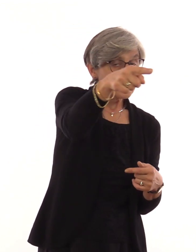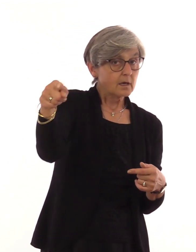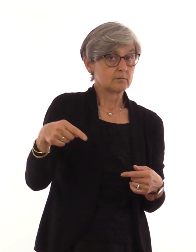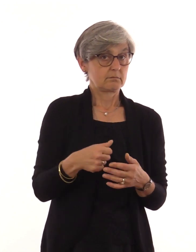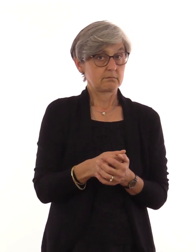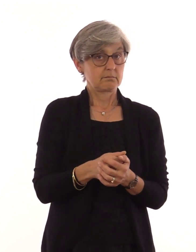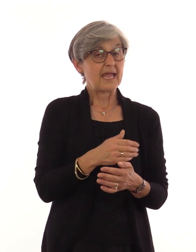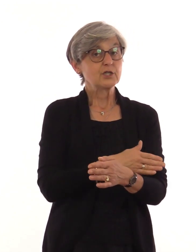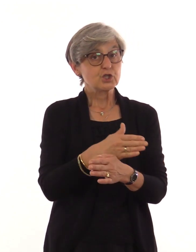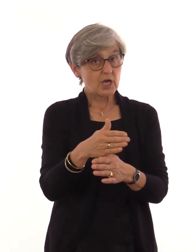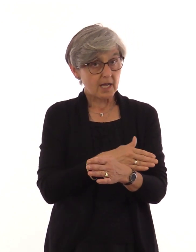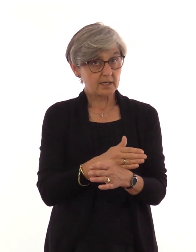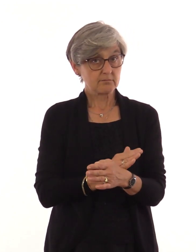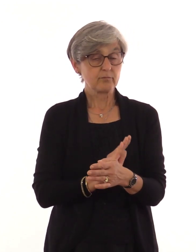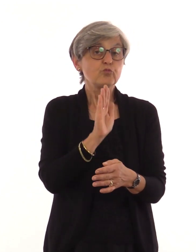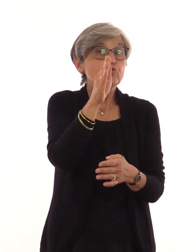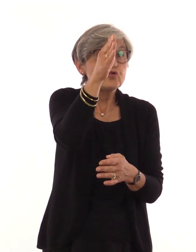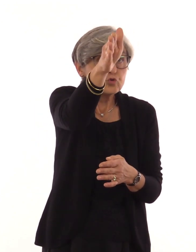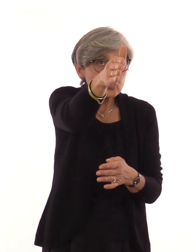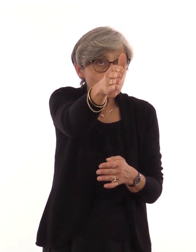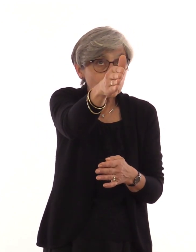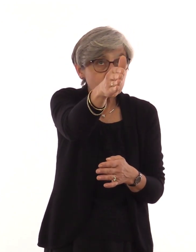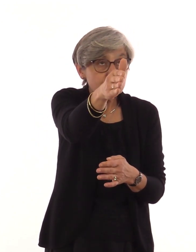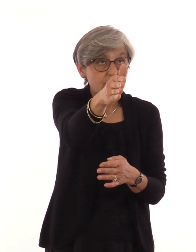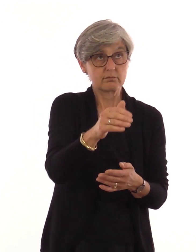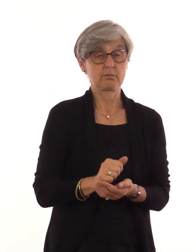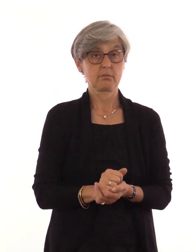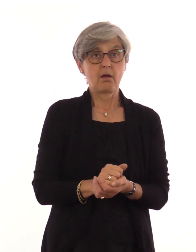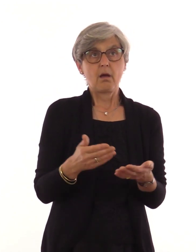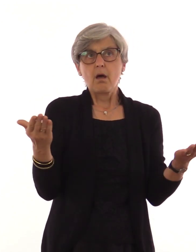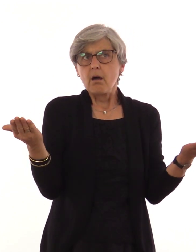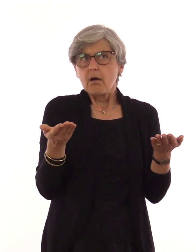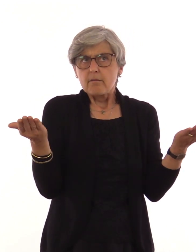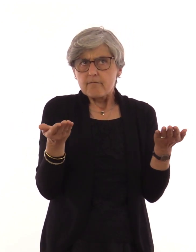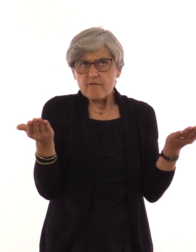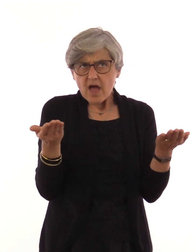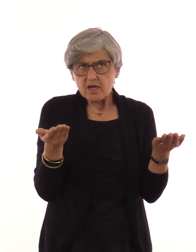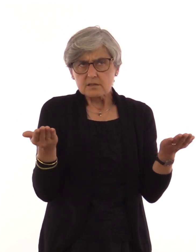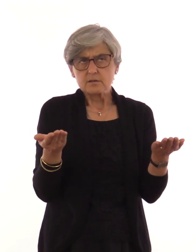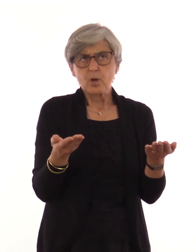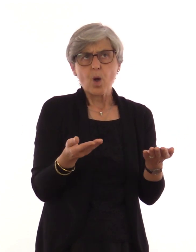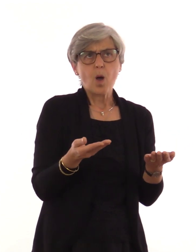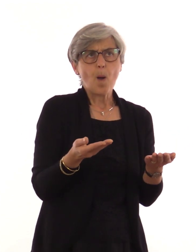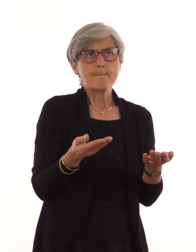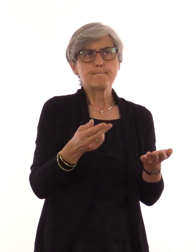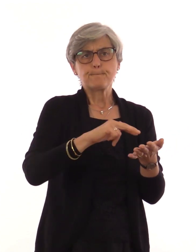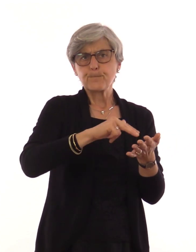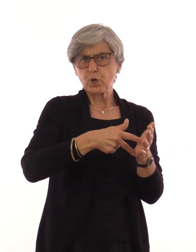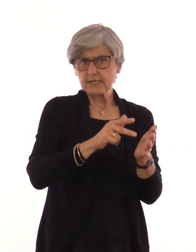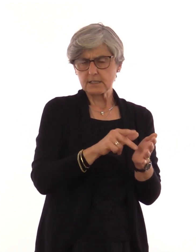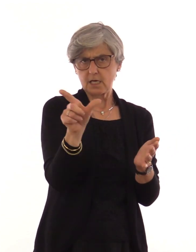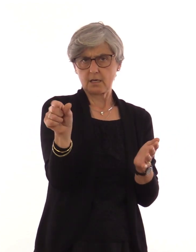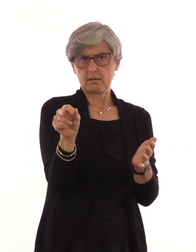Und bei der Wahl wählen wir, wer uns in der Zukunft